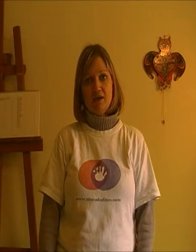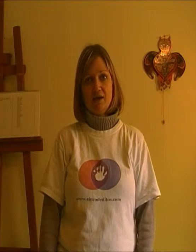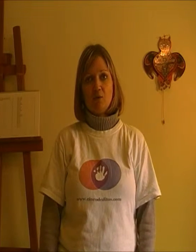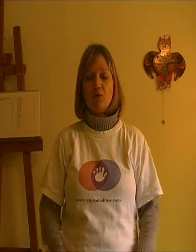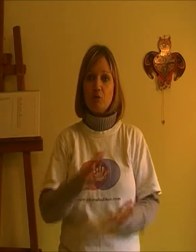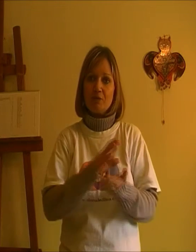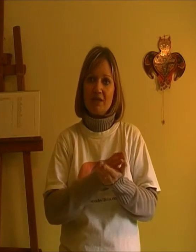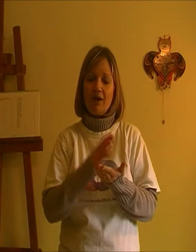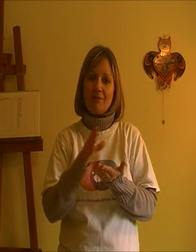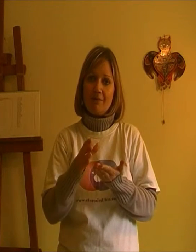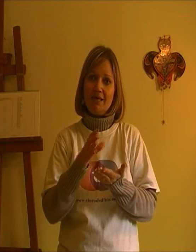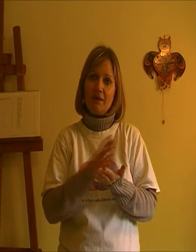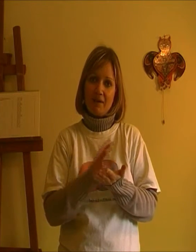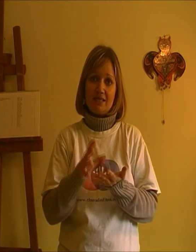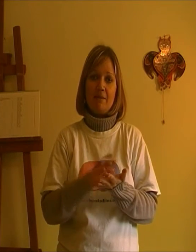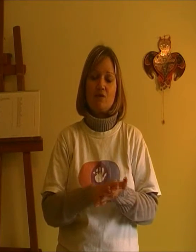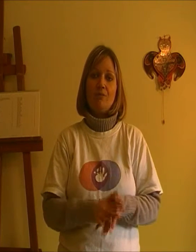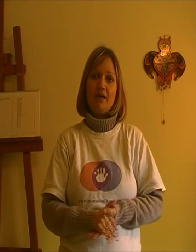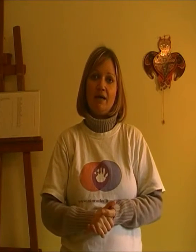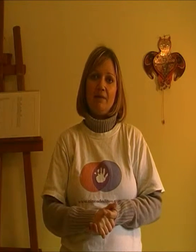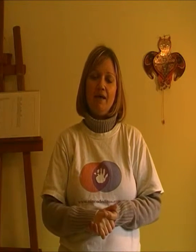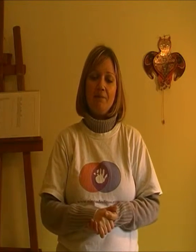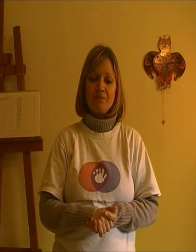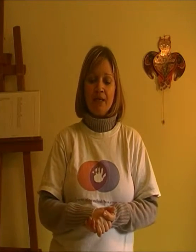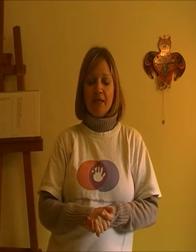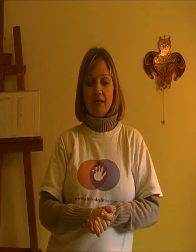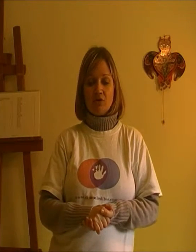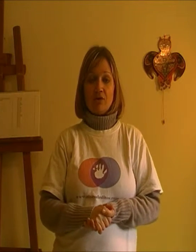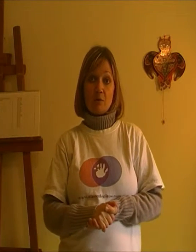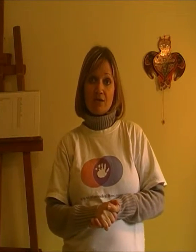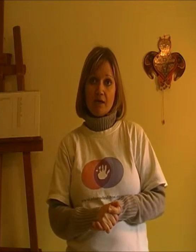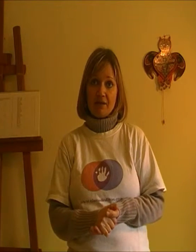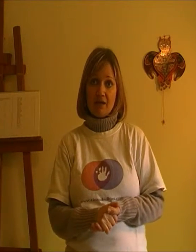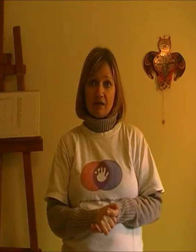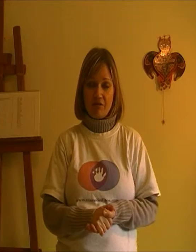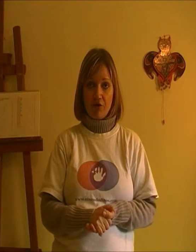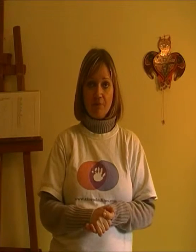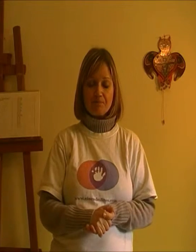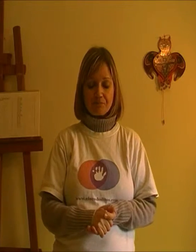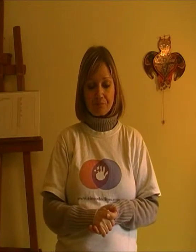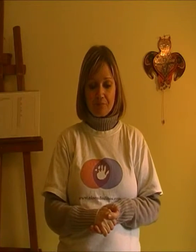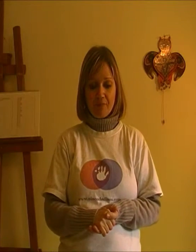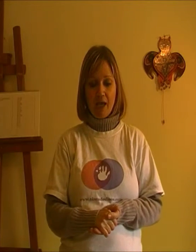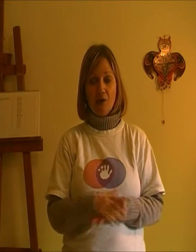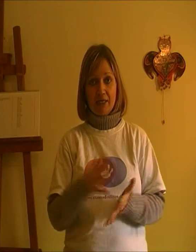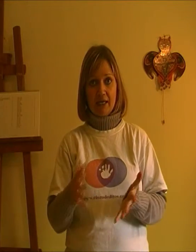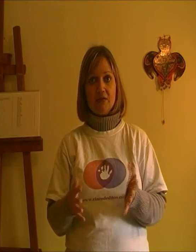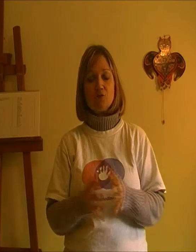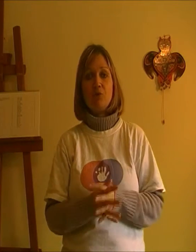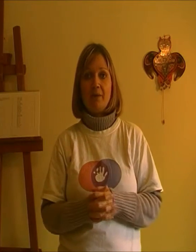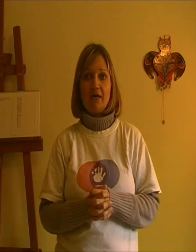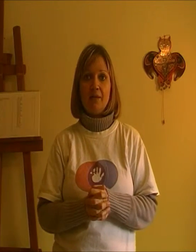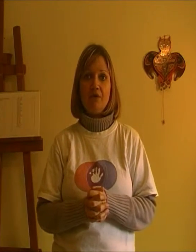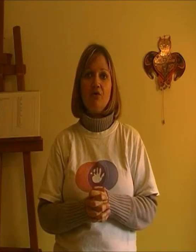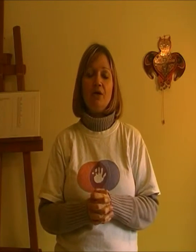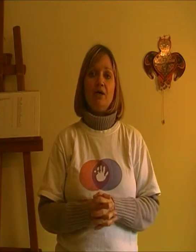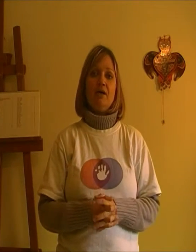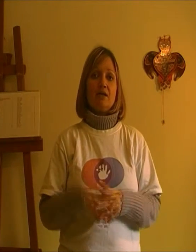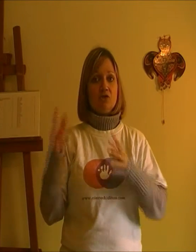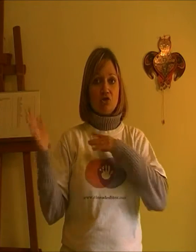cuando hemos pasado la primera etapa, que es la más complicada, ¿vale? Entonces, vamos a repetir la canción, ahora en inglés, un poco más rápido, que